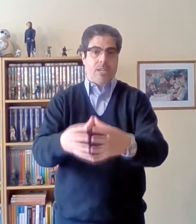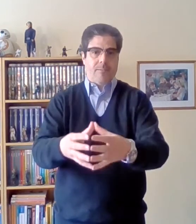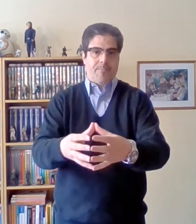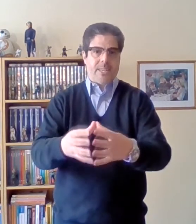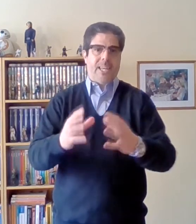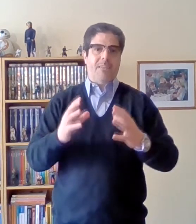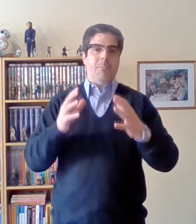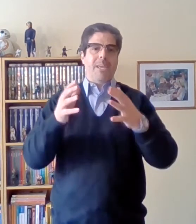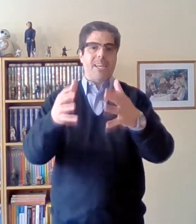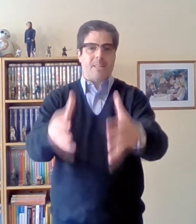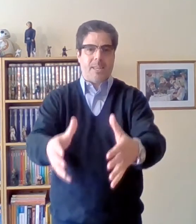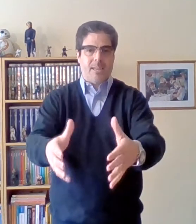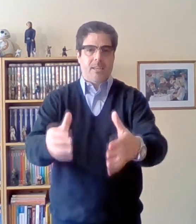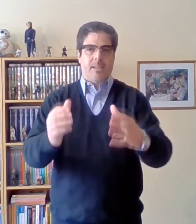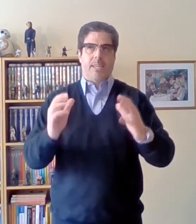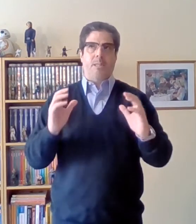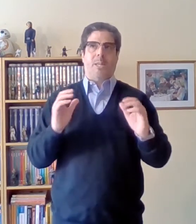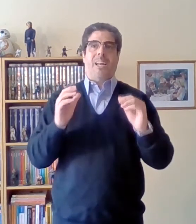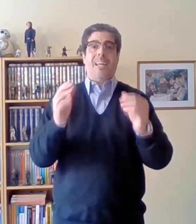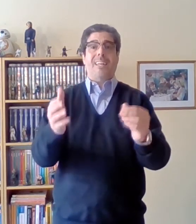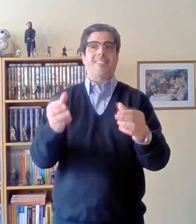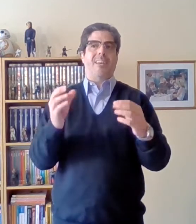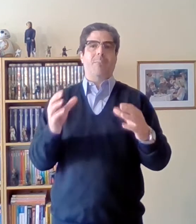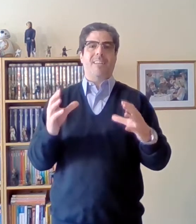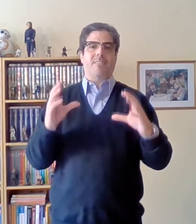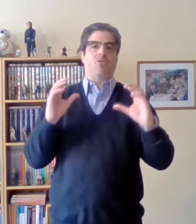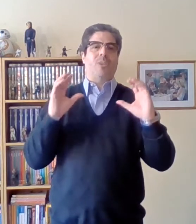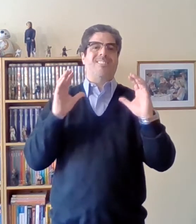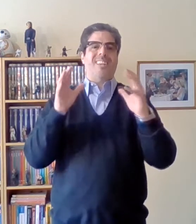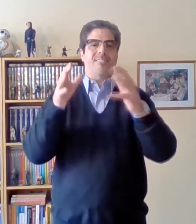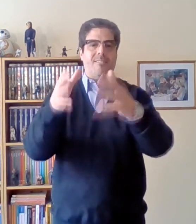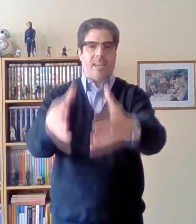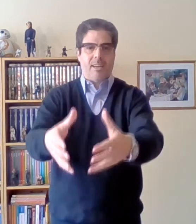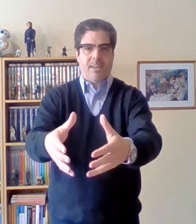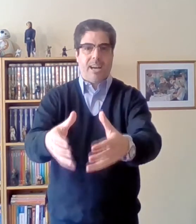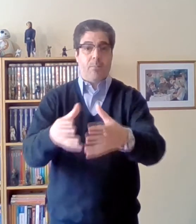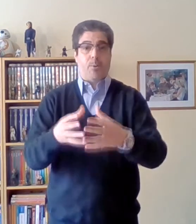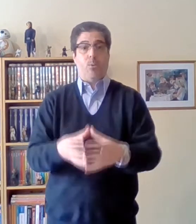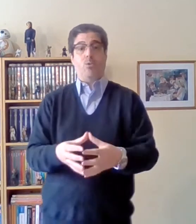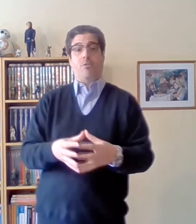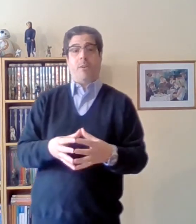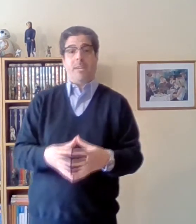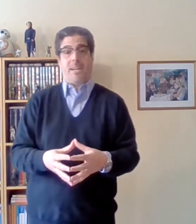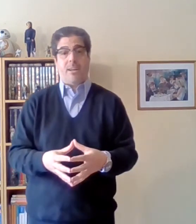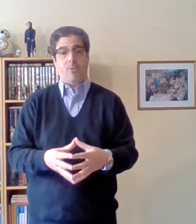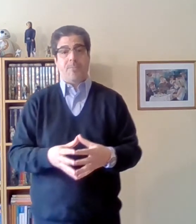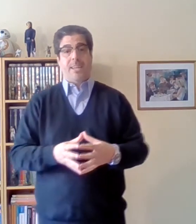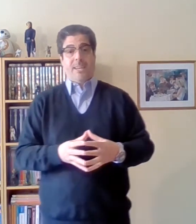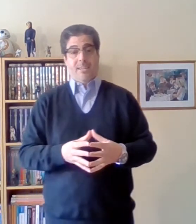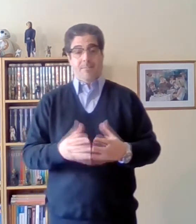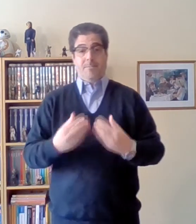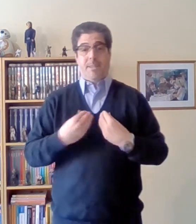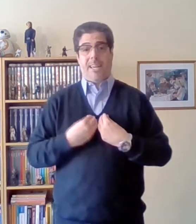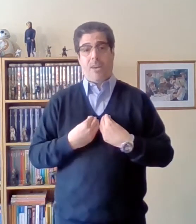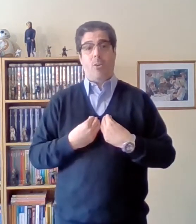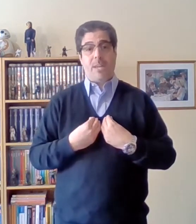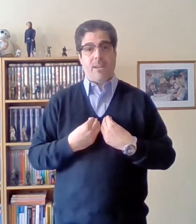quien invierte quien traslada decía Marx su esencia al producto fabricado es el obrero